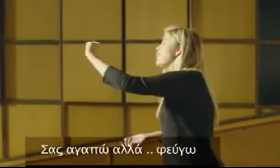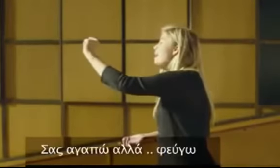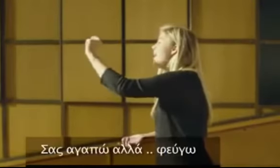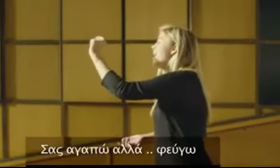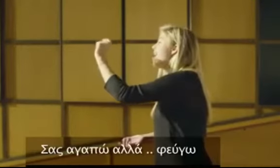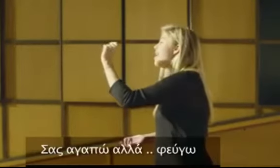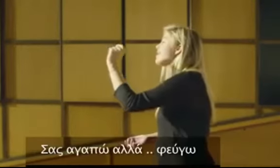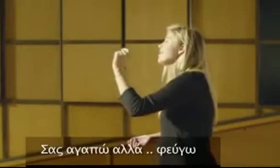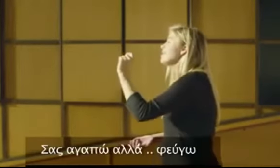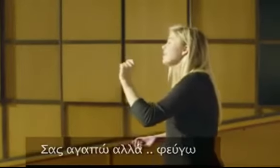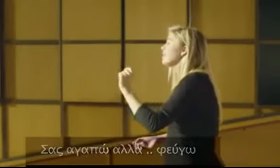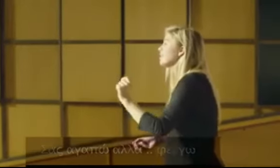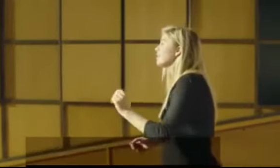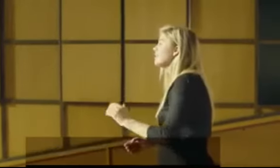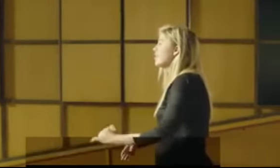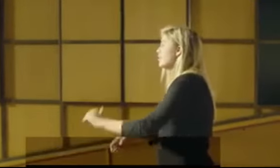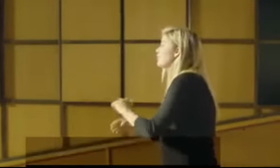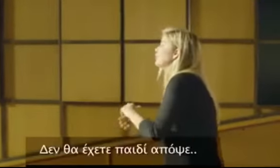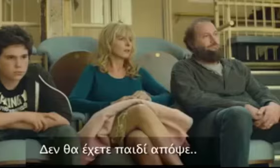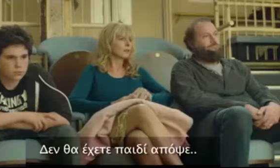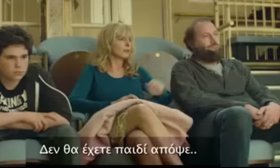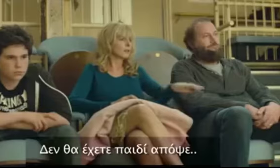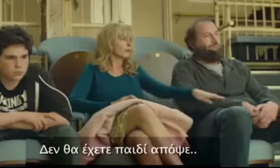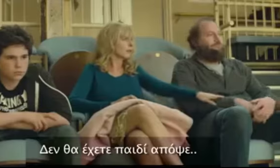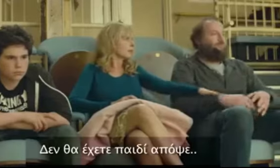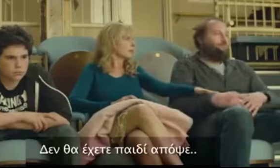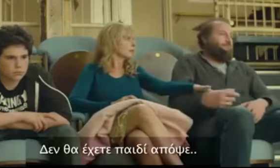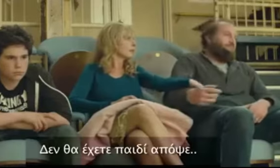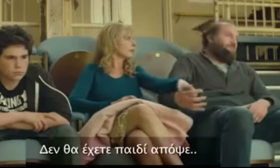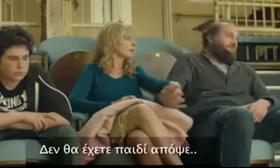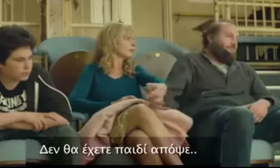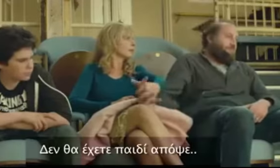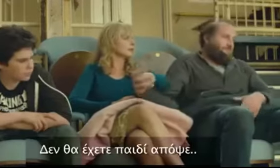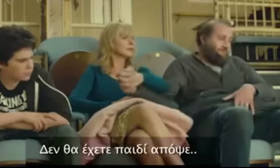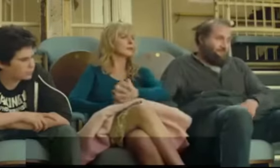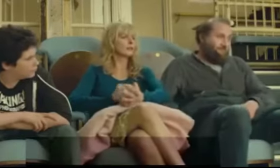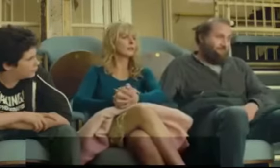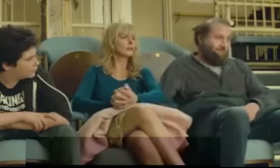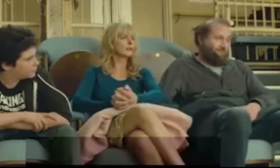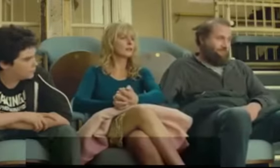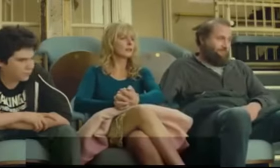parle Vous n'aurez plus d'enfants Ce soir